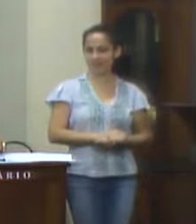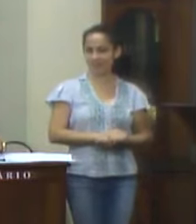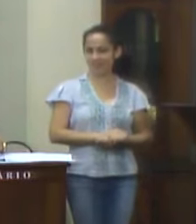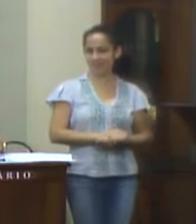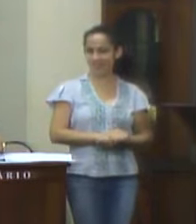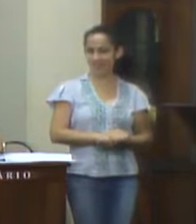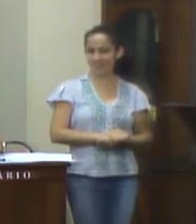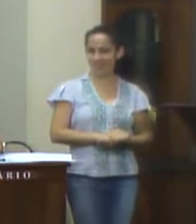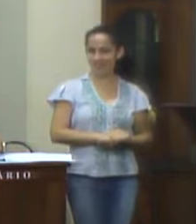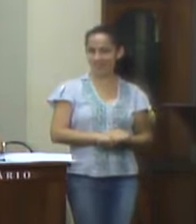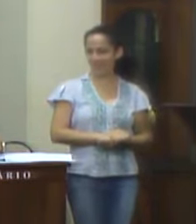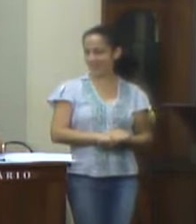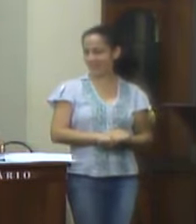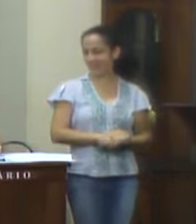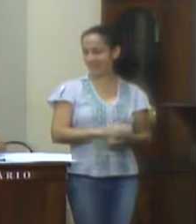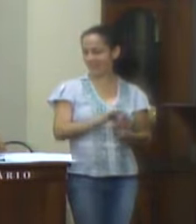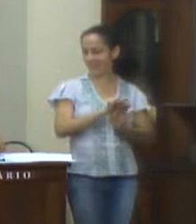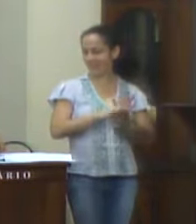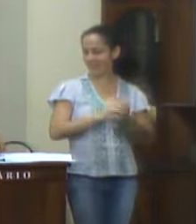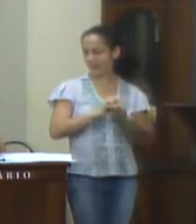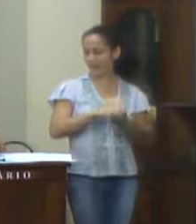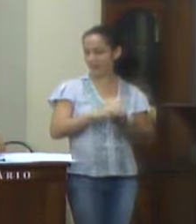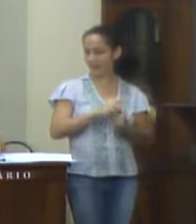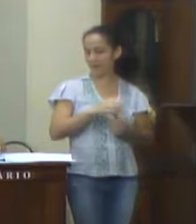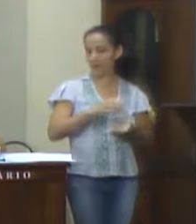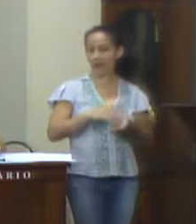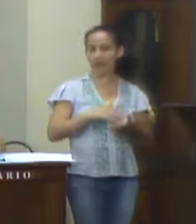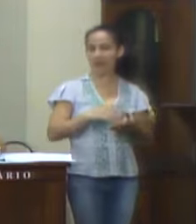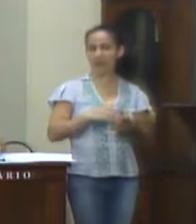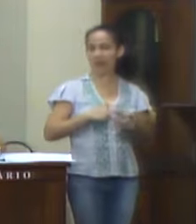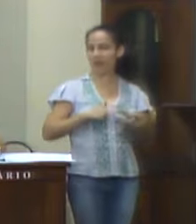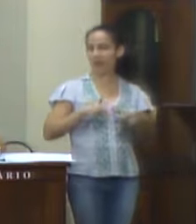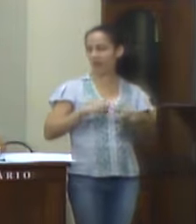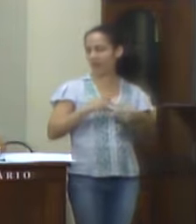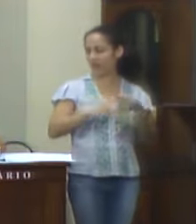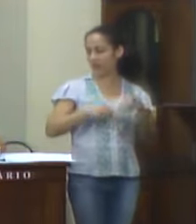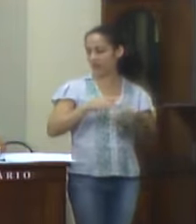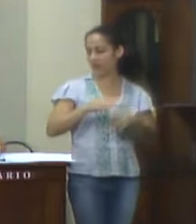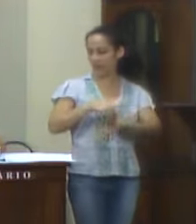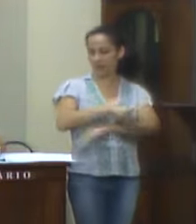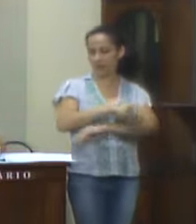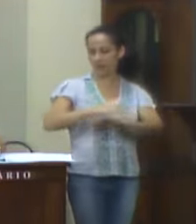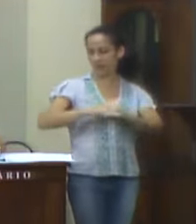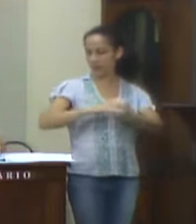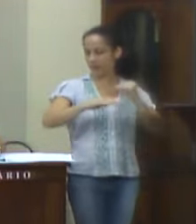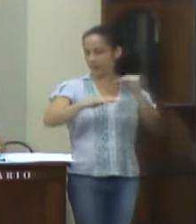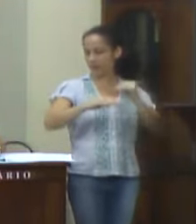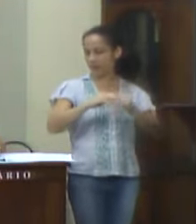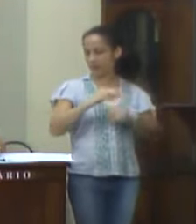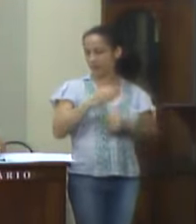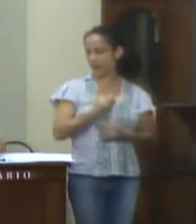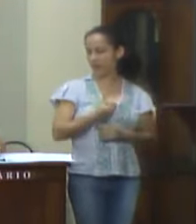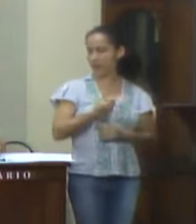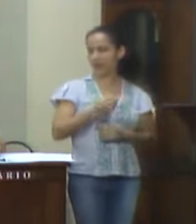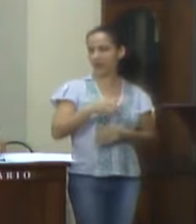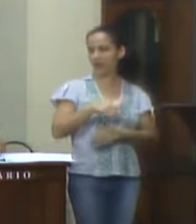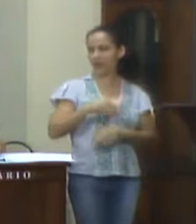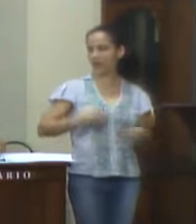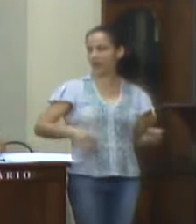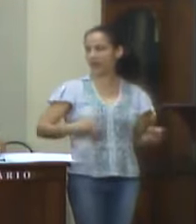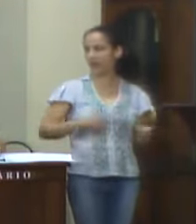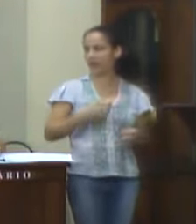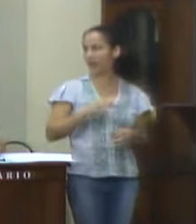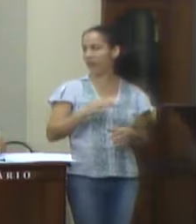texto da emenda, Secretaria de Serviços Públicos, Pavimentação de Ruas e Espaço Público no 6º Distrito de Conservatória,